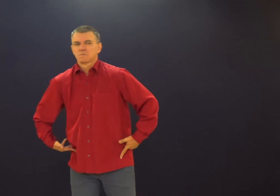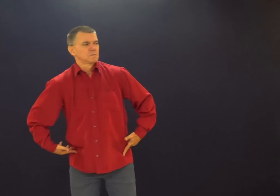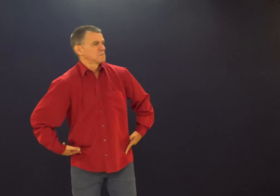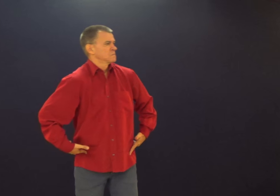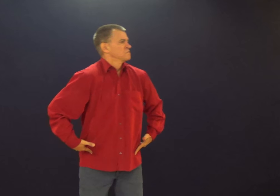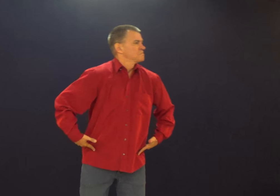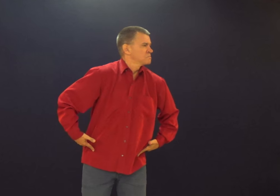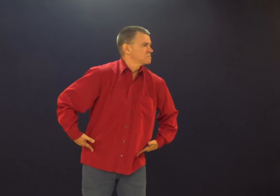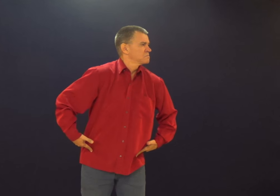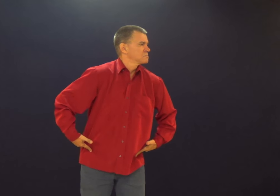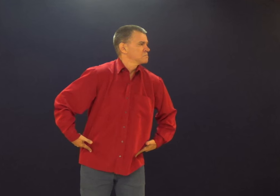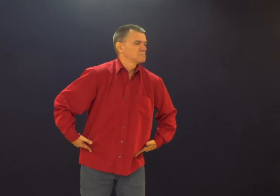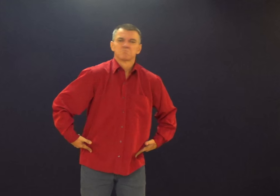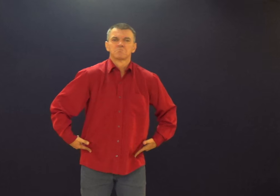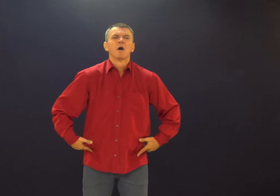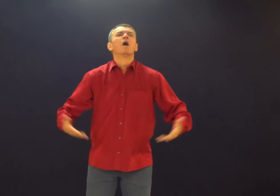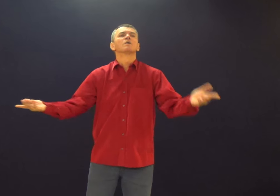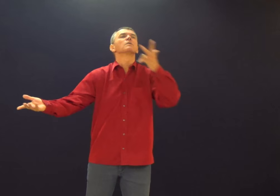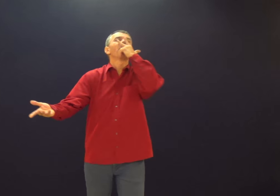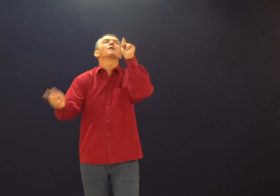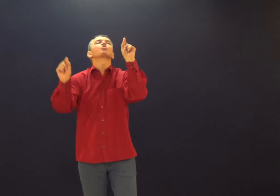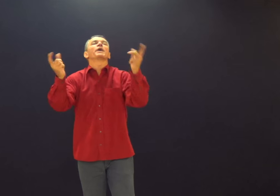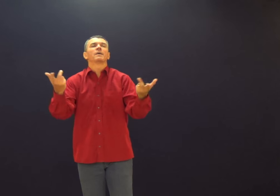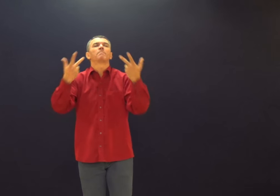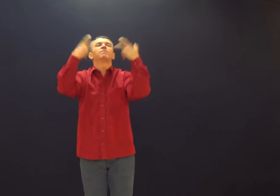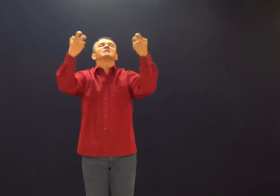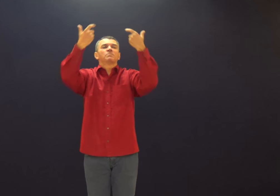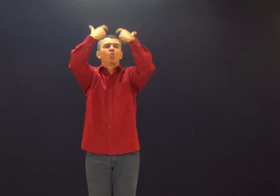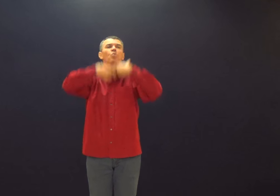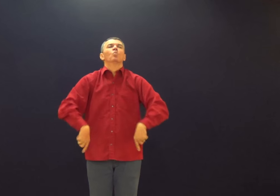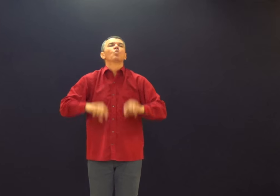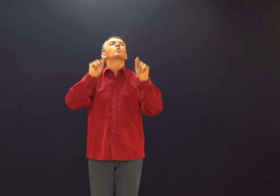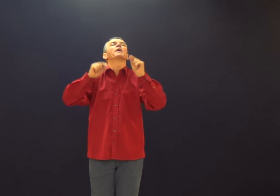Dá uma olhada, dá uma encarada, pergunta se é com ele.